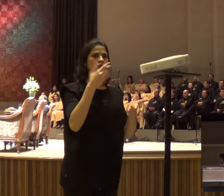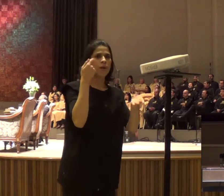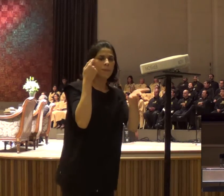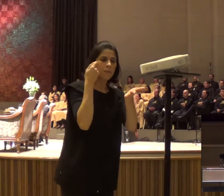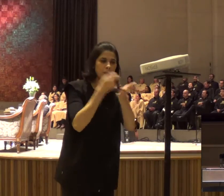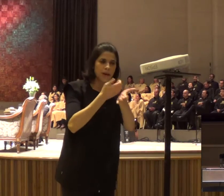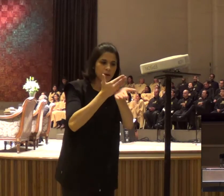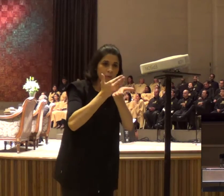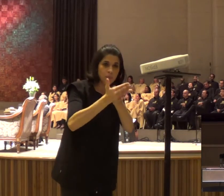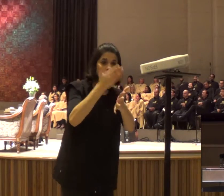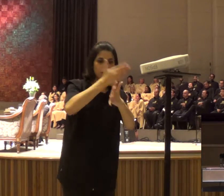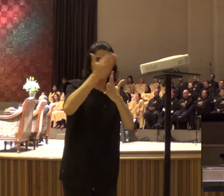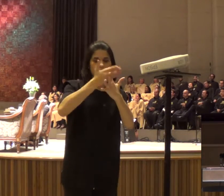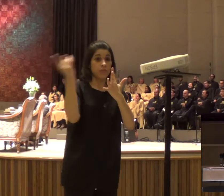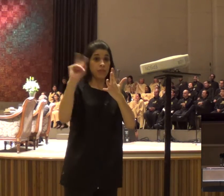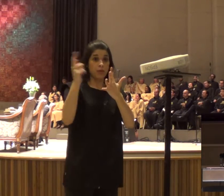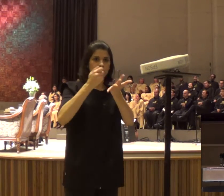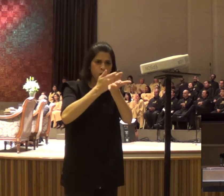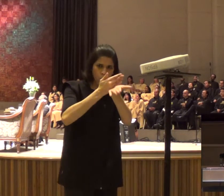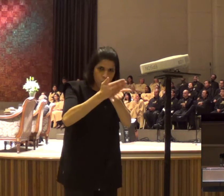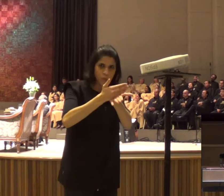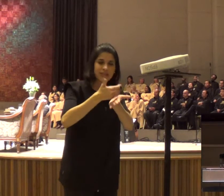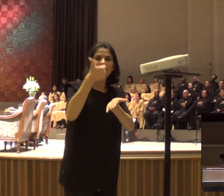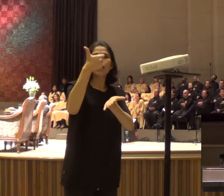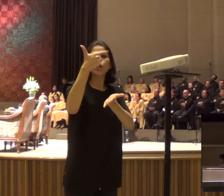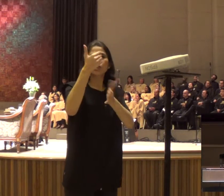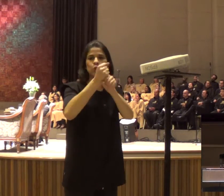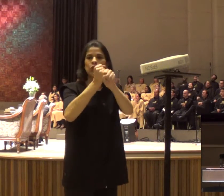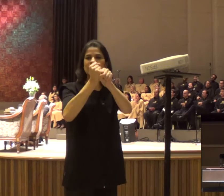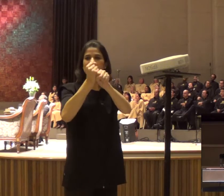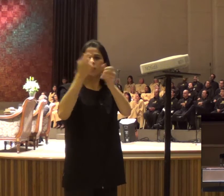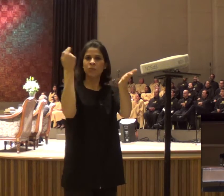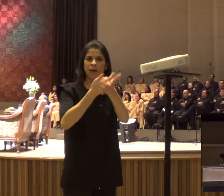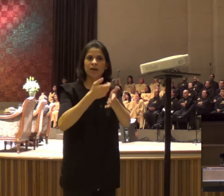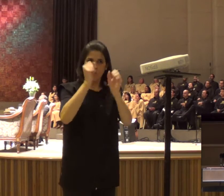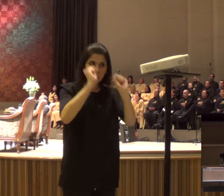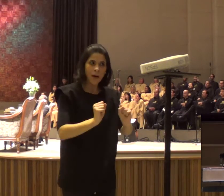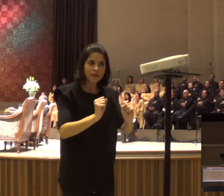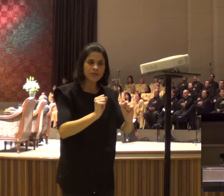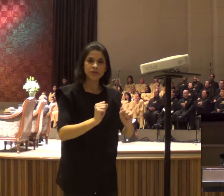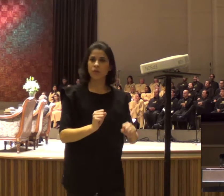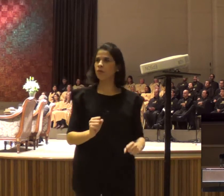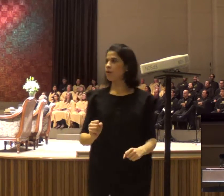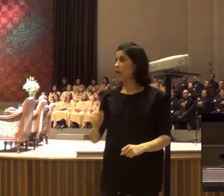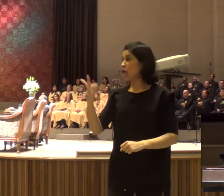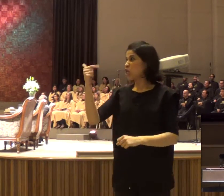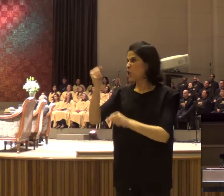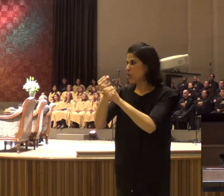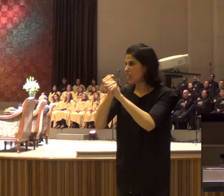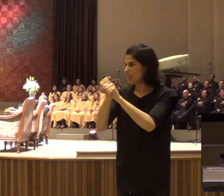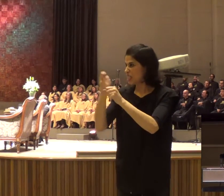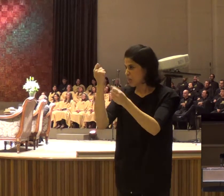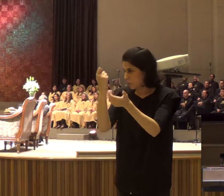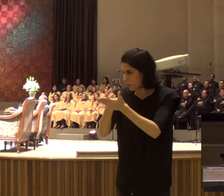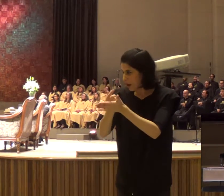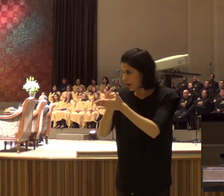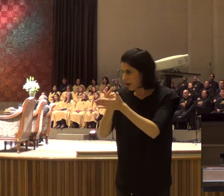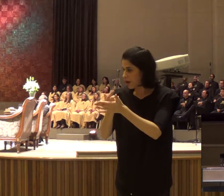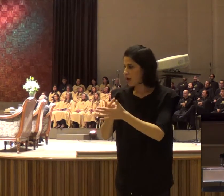financiamento, em 12 anos, está bom assim? a entrada, em 12 anos, está, e aí todo feliz,